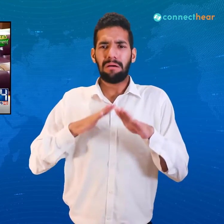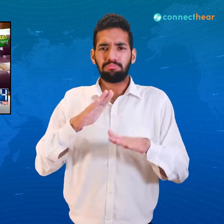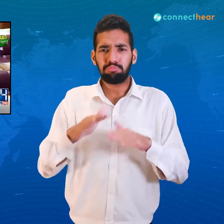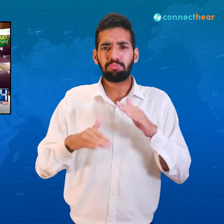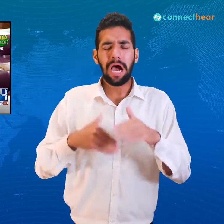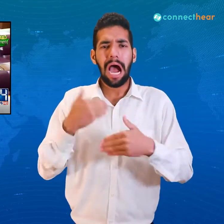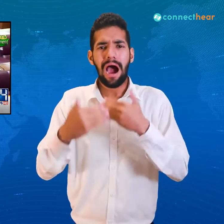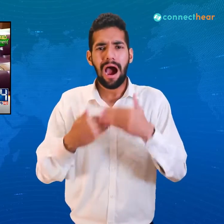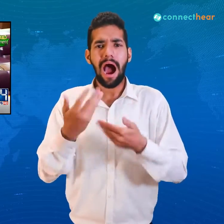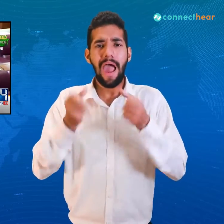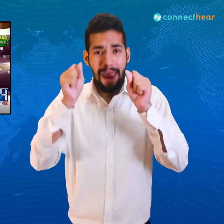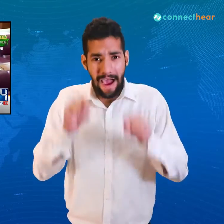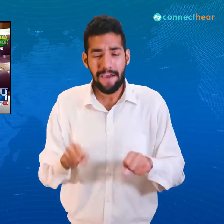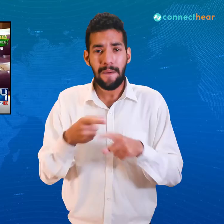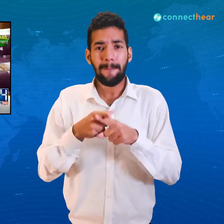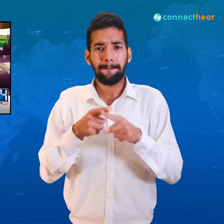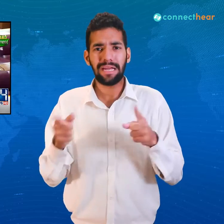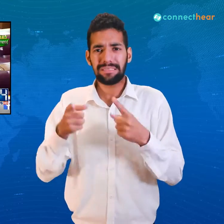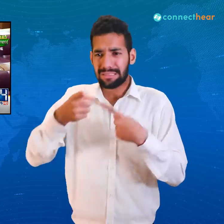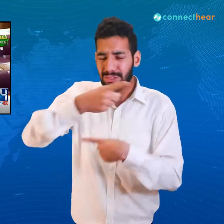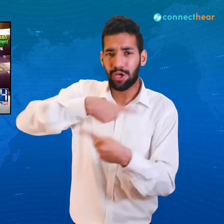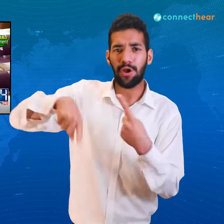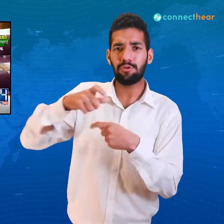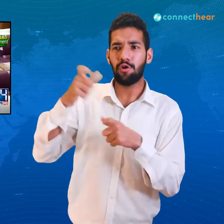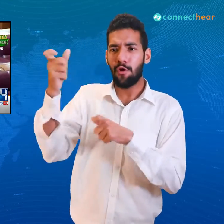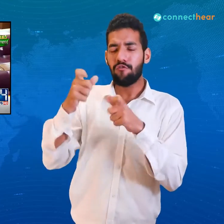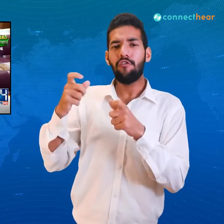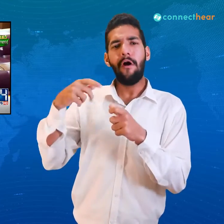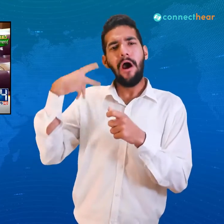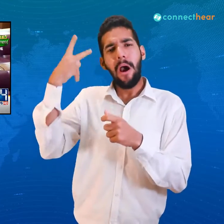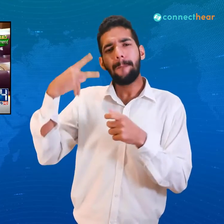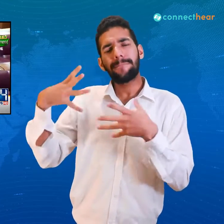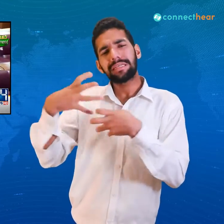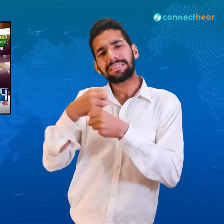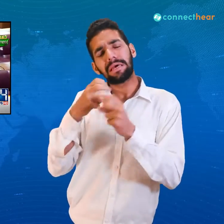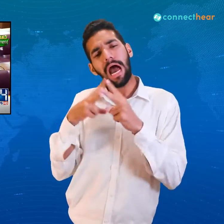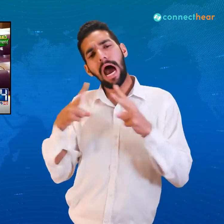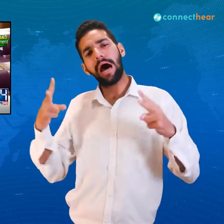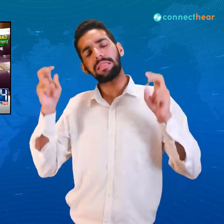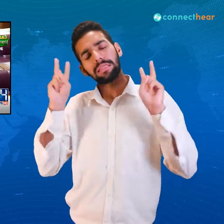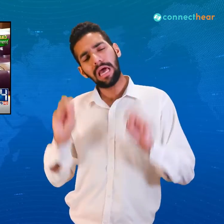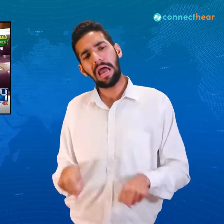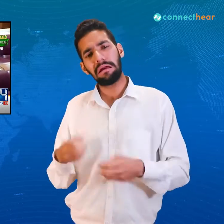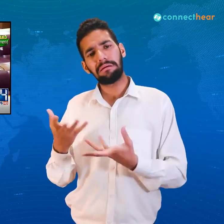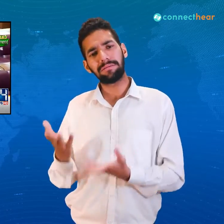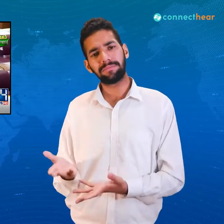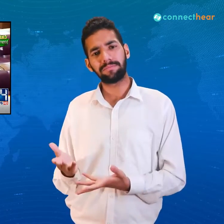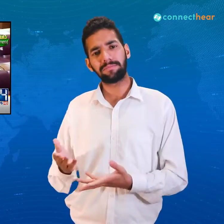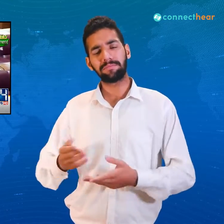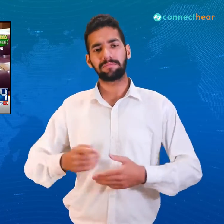کے کوئی جاگ نہ جائے چلتے ہیں دبے پاؤں کے کوئی جاگ نہ جائے غلامی کے اثیروں کی یہی خاص ادا ہے